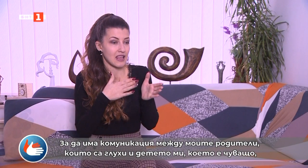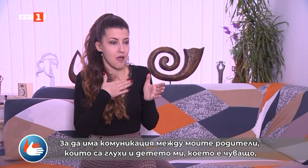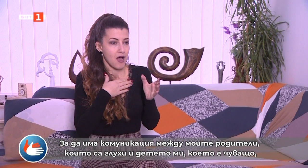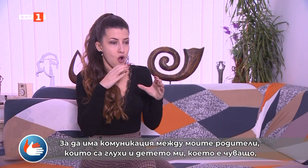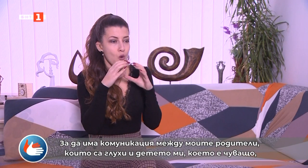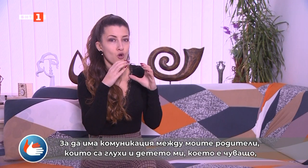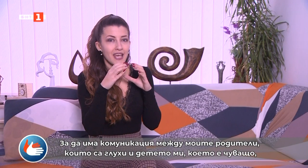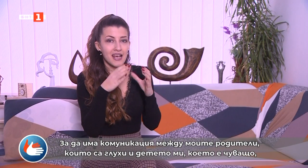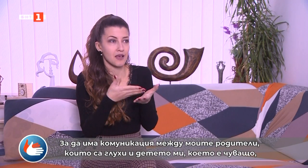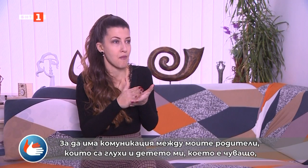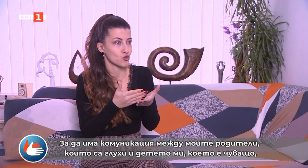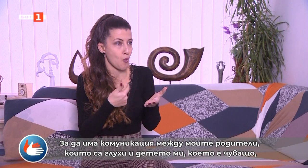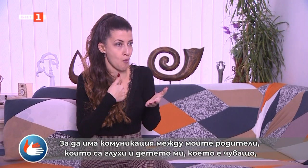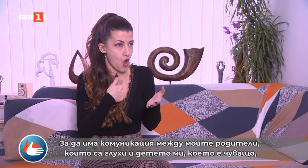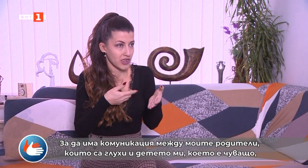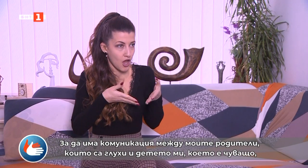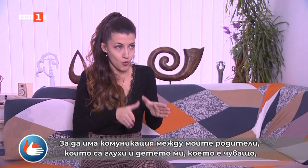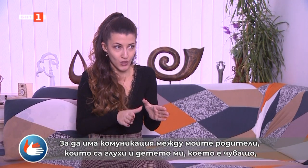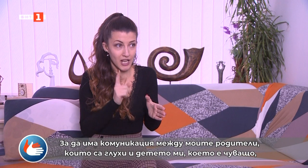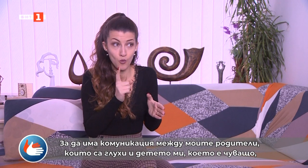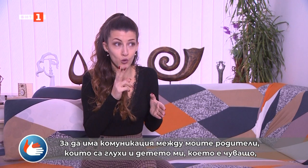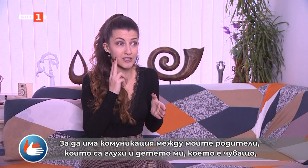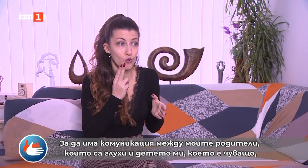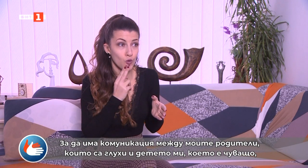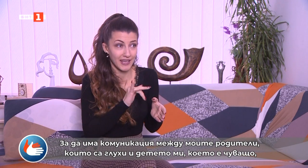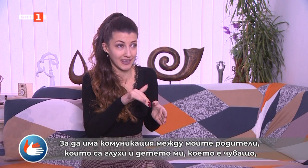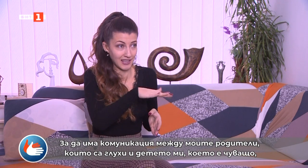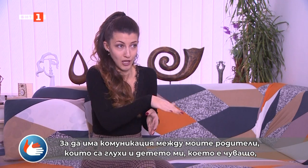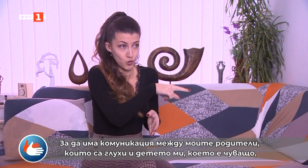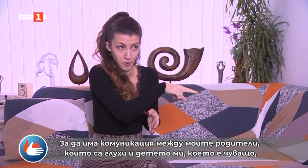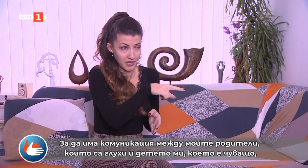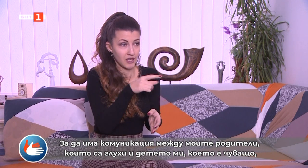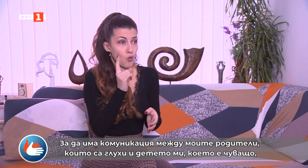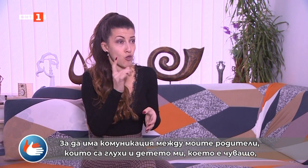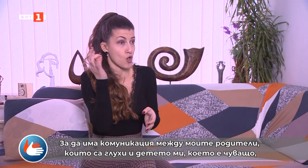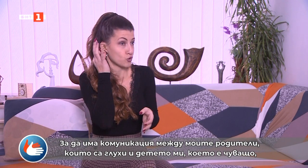За да има комуникация между моите родители, които са глухи, и детето ми, което е чуващо,